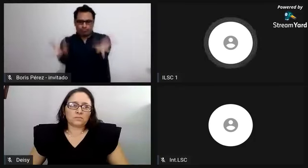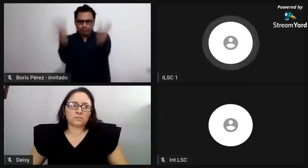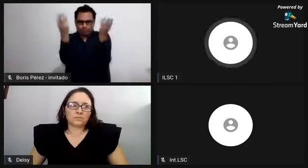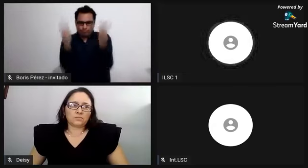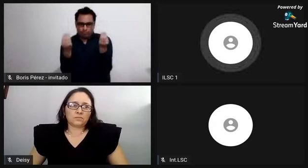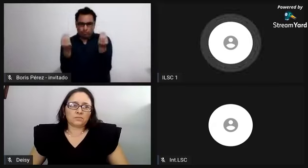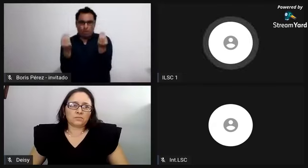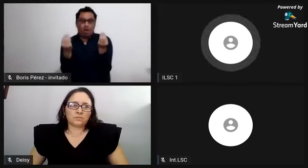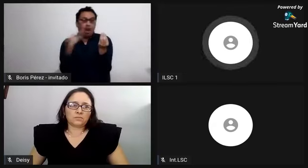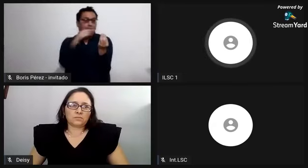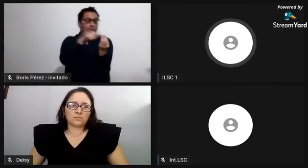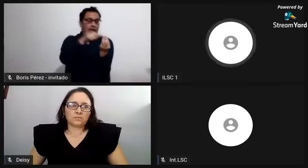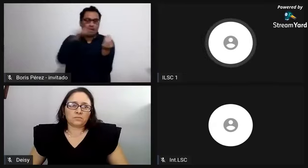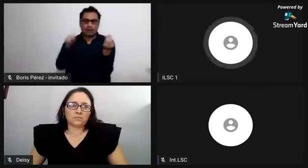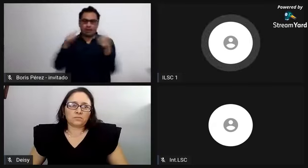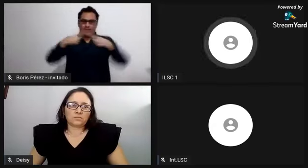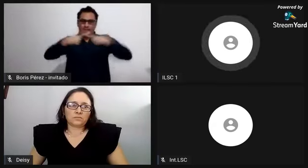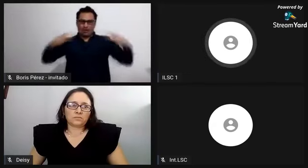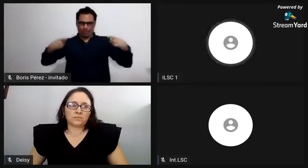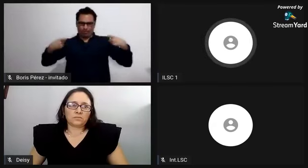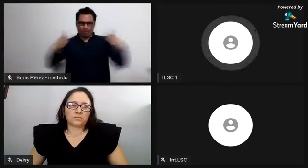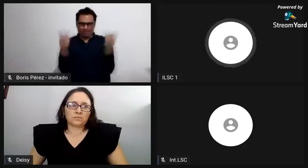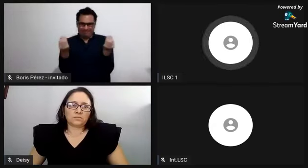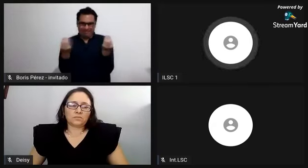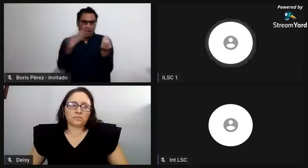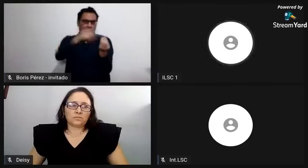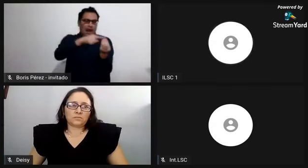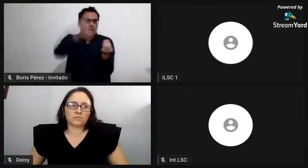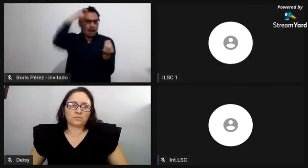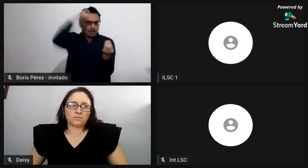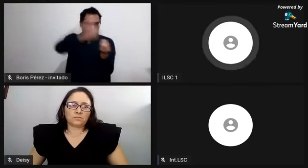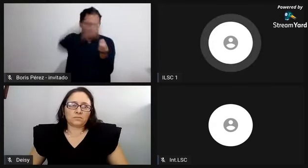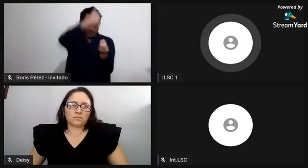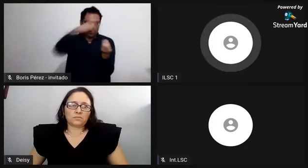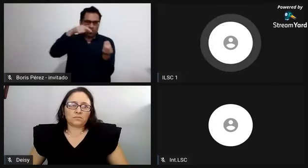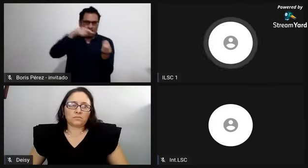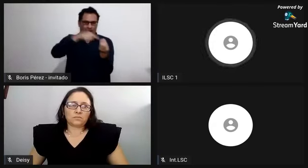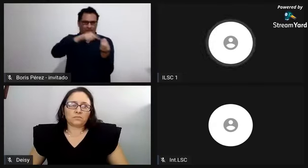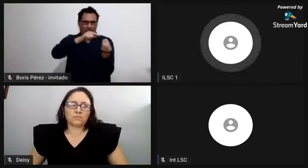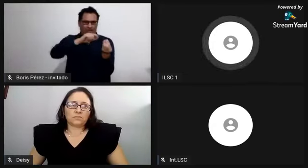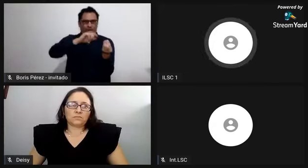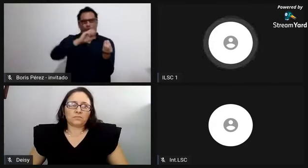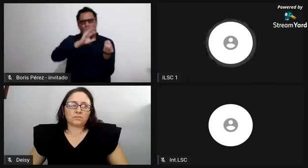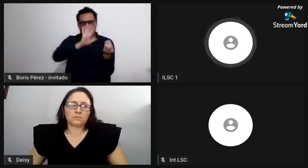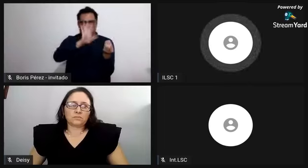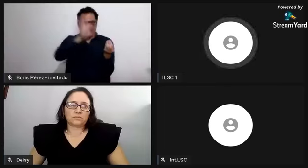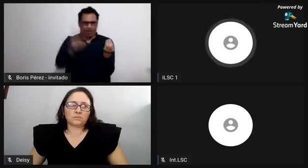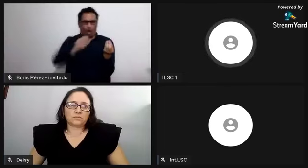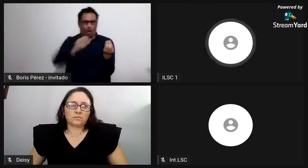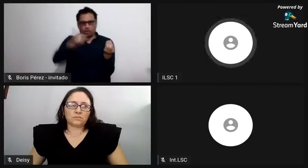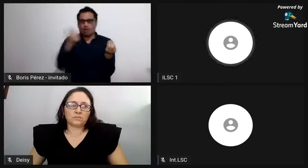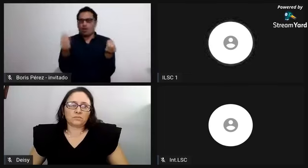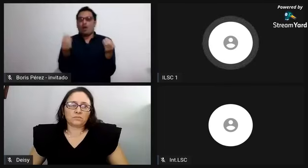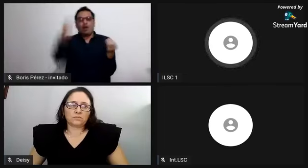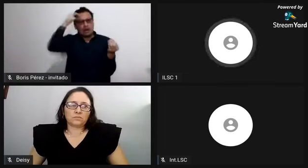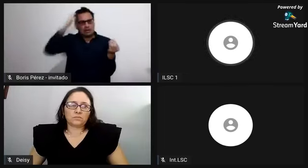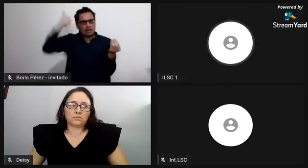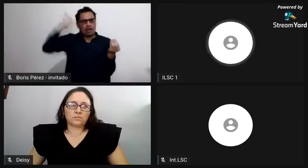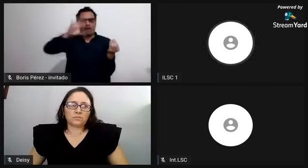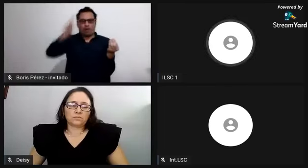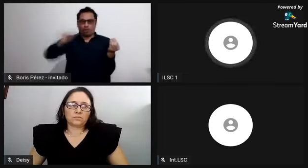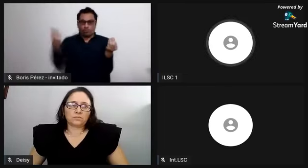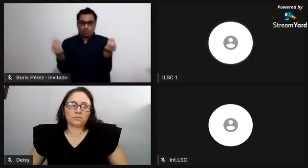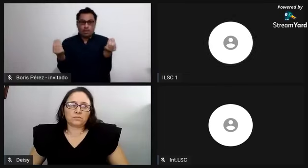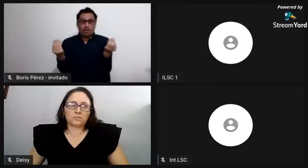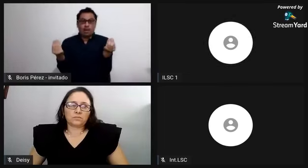África pertenecen, muchos de ellos pertenecen a tribus, pero algunos de ellos tienen enemistad con